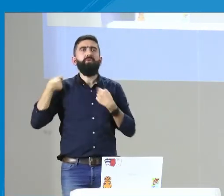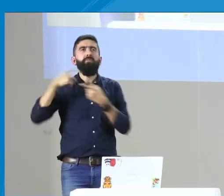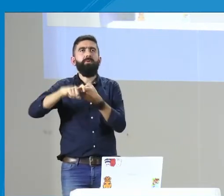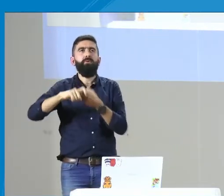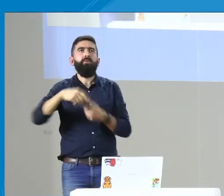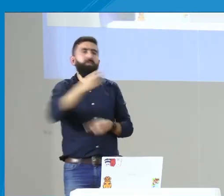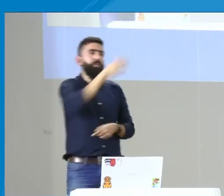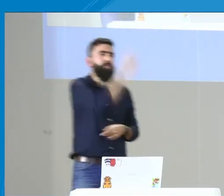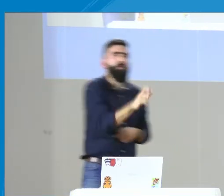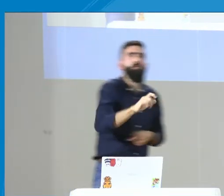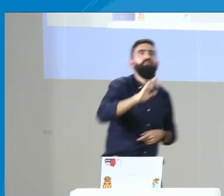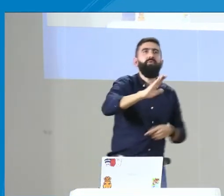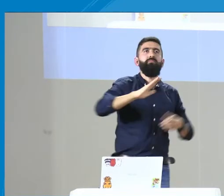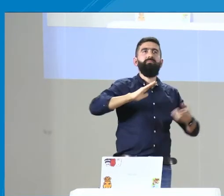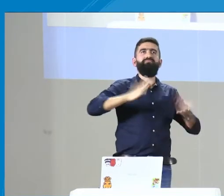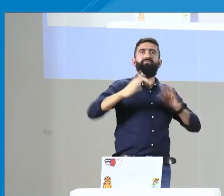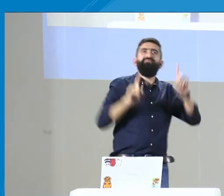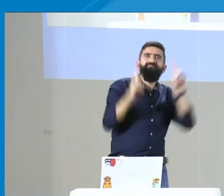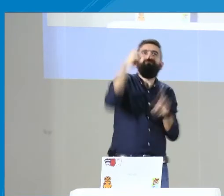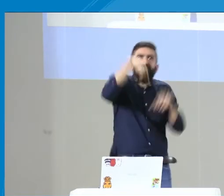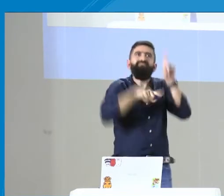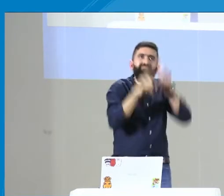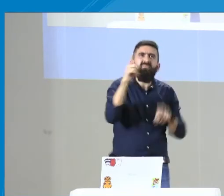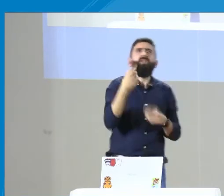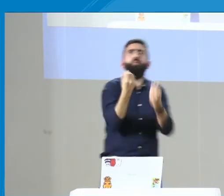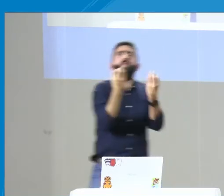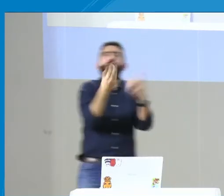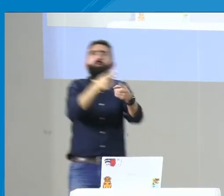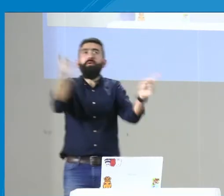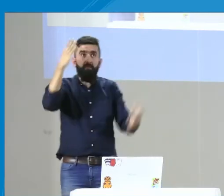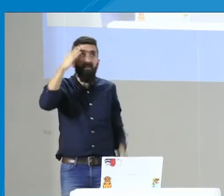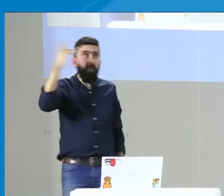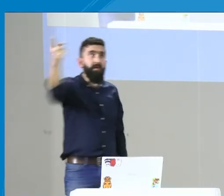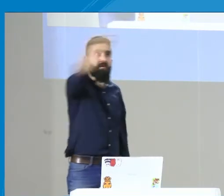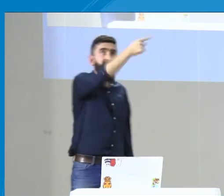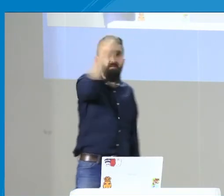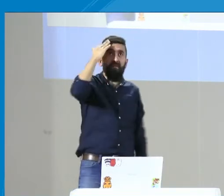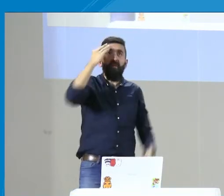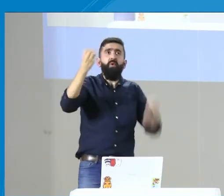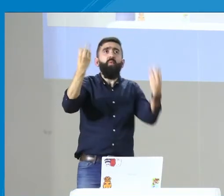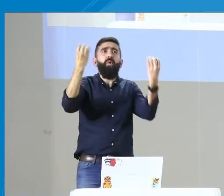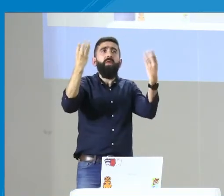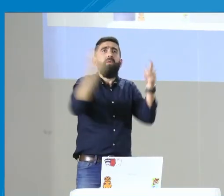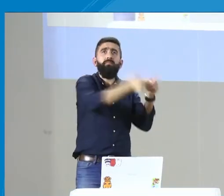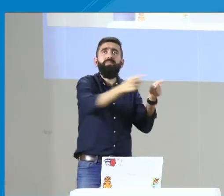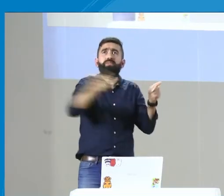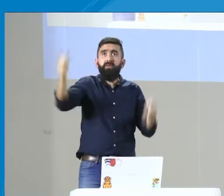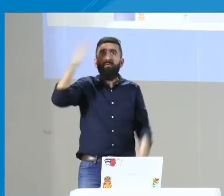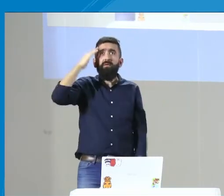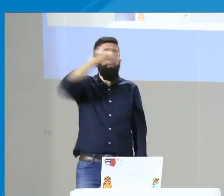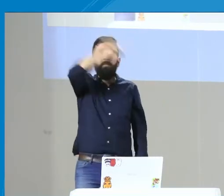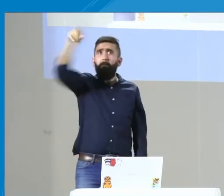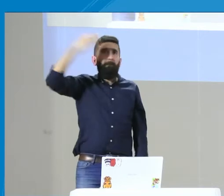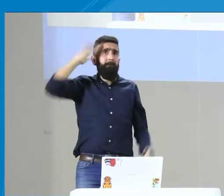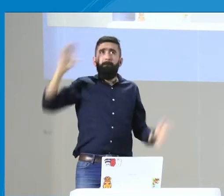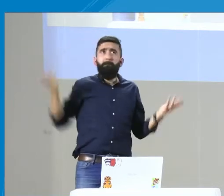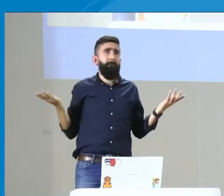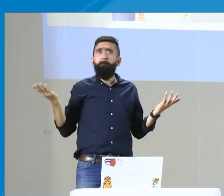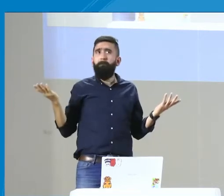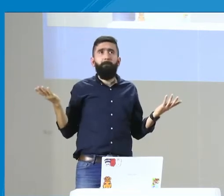¿Cuántas personas sordas hacen uso de la lengua oral? ¿Cuántas personas sordas usan códigos caseros? ¿Cuántas personas hacen uso